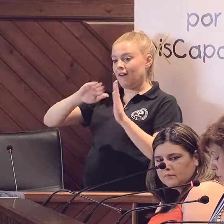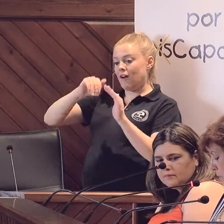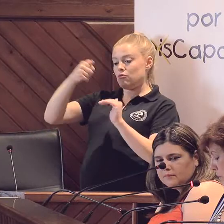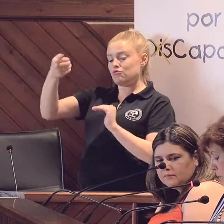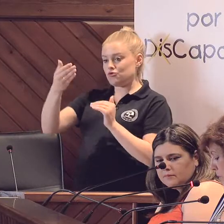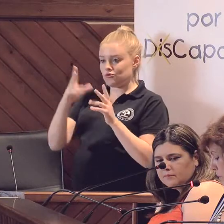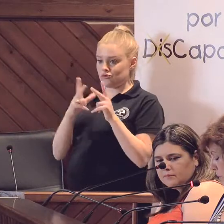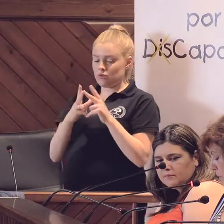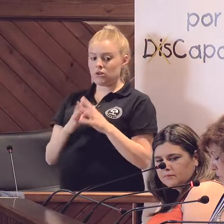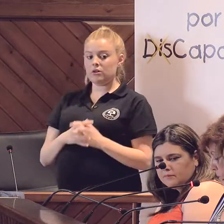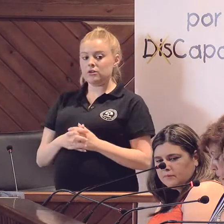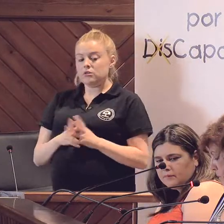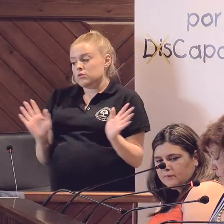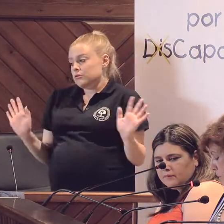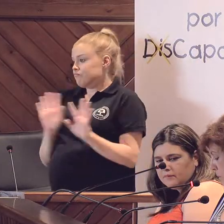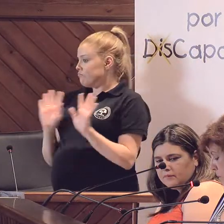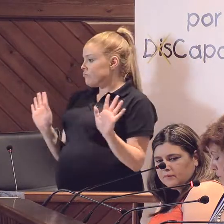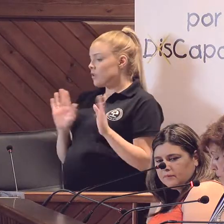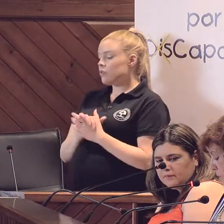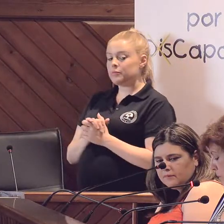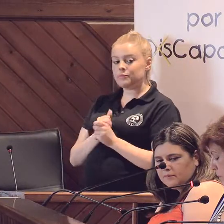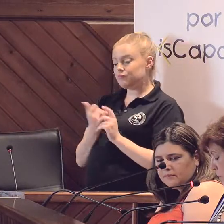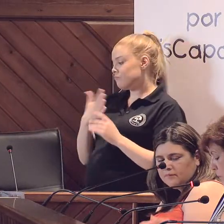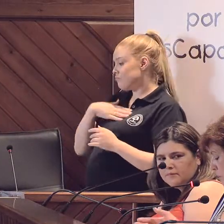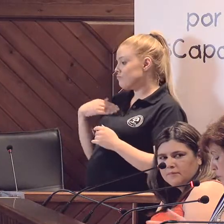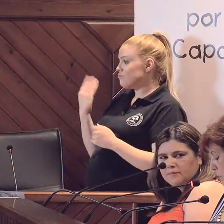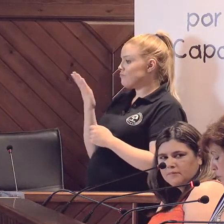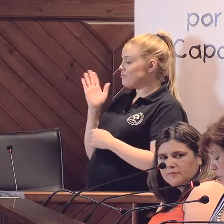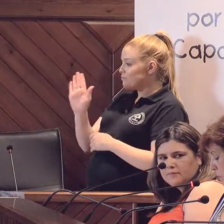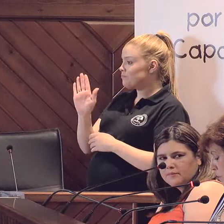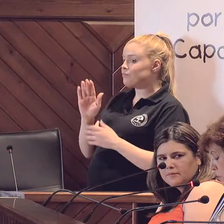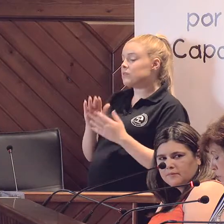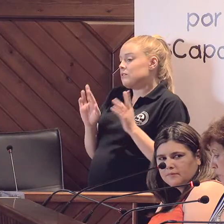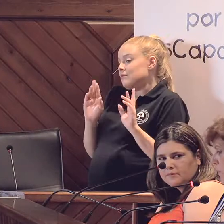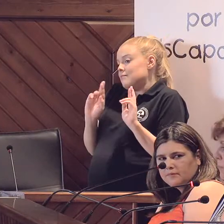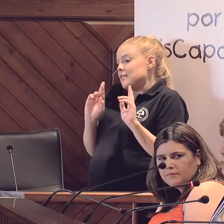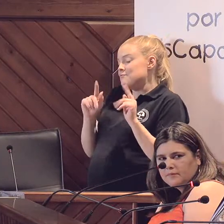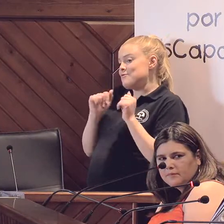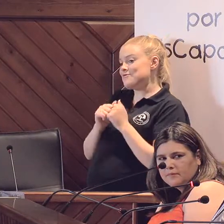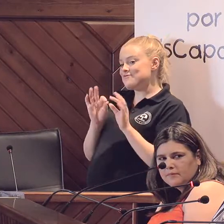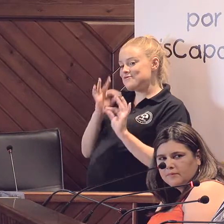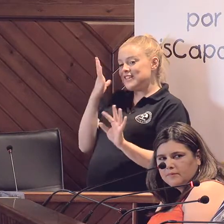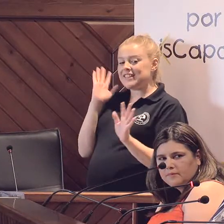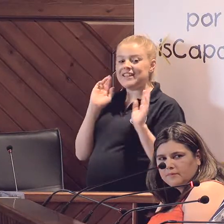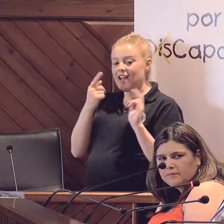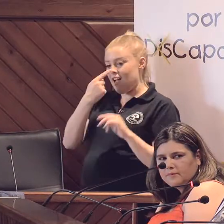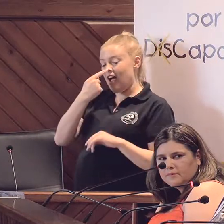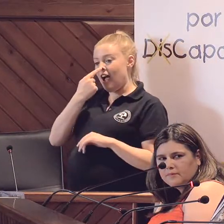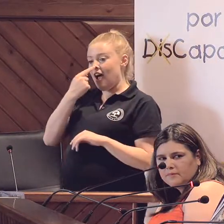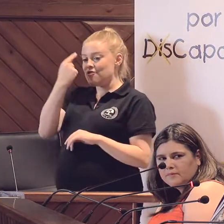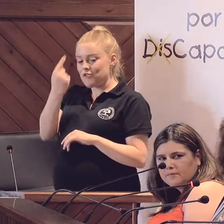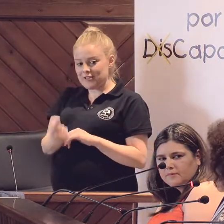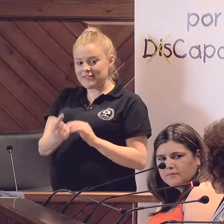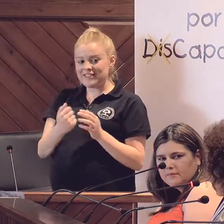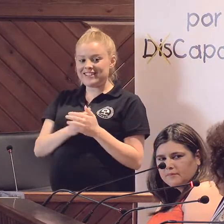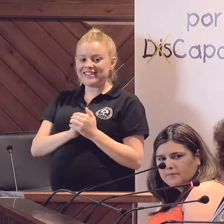Pues, nada, eso es lo que nosotros pretendemos y esperemos que tengamos más suerte el año que viene y podamos